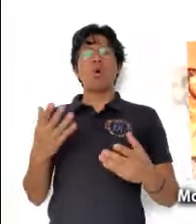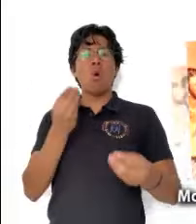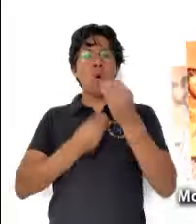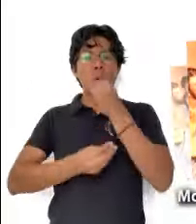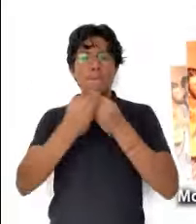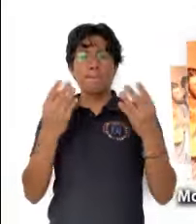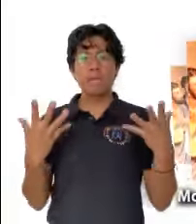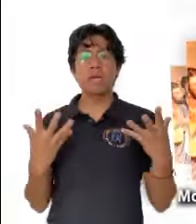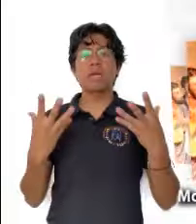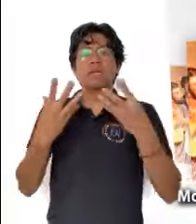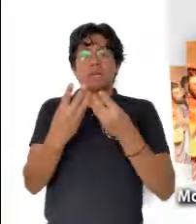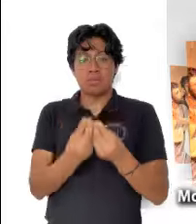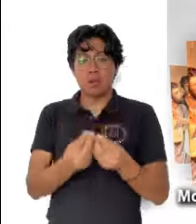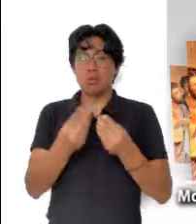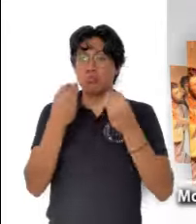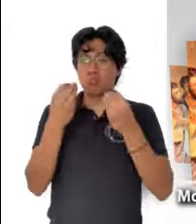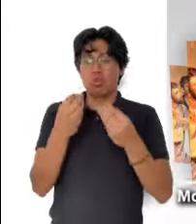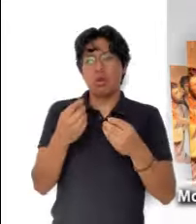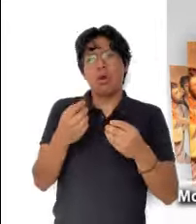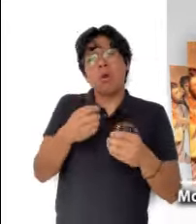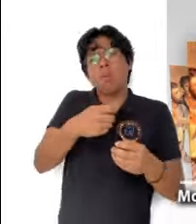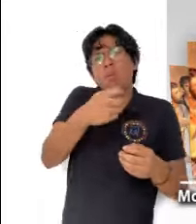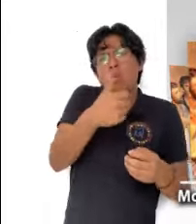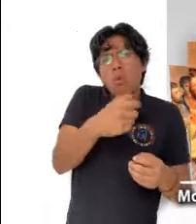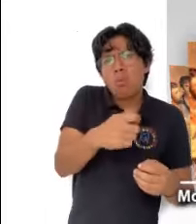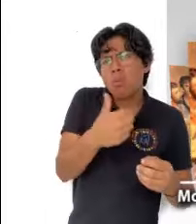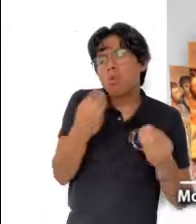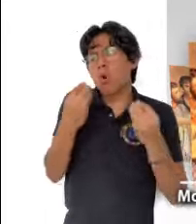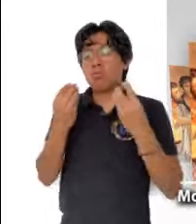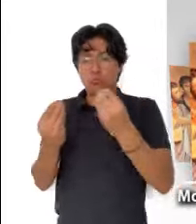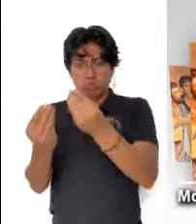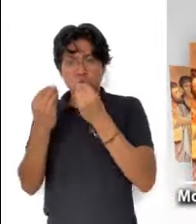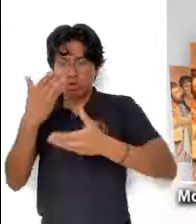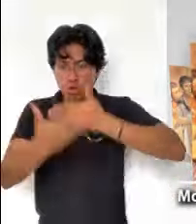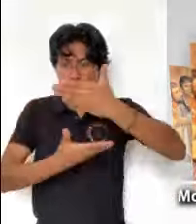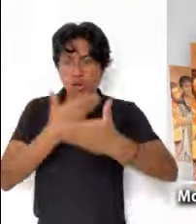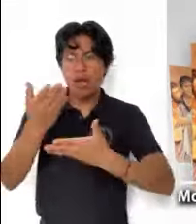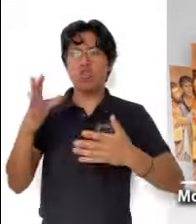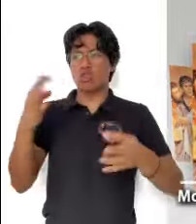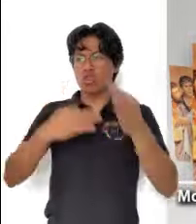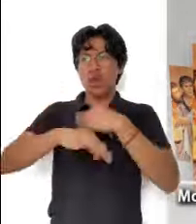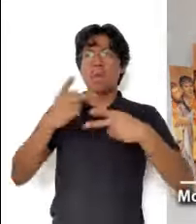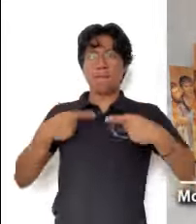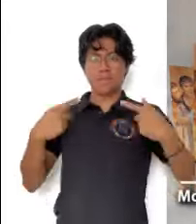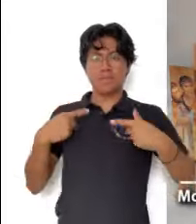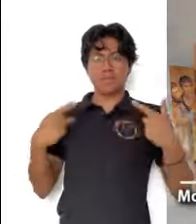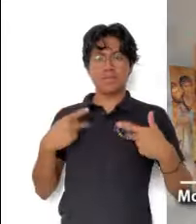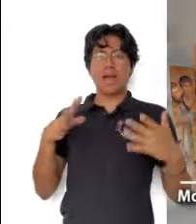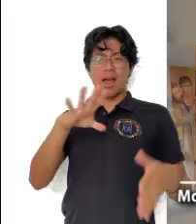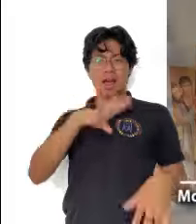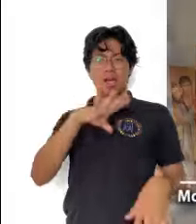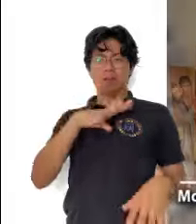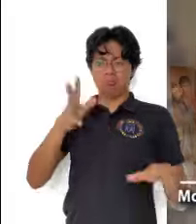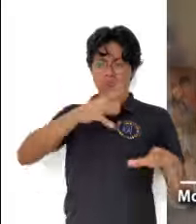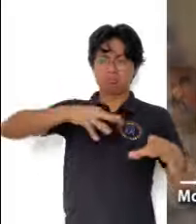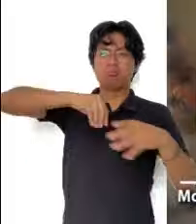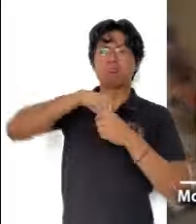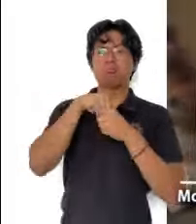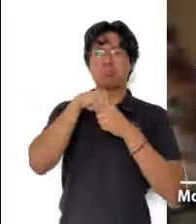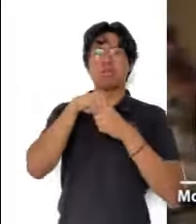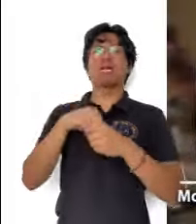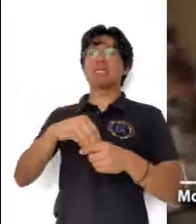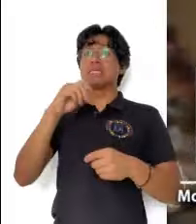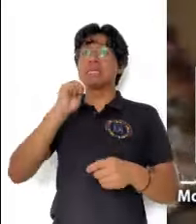Comer juntos, compartir la abundancia o pobreza de alimentos donde hay sitio para todos, es